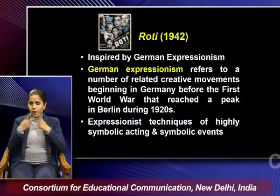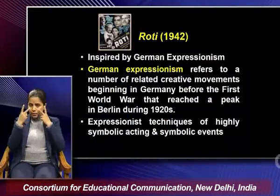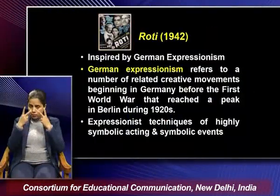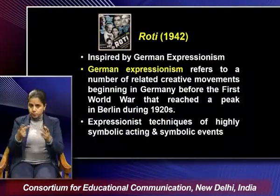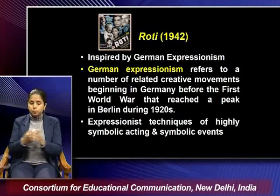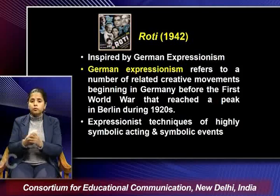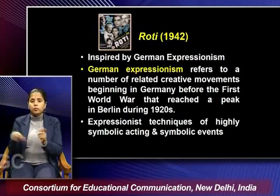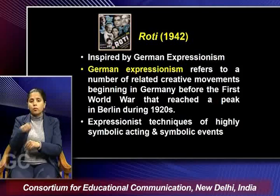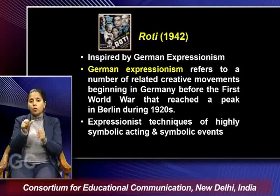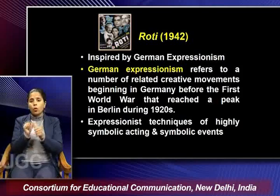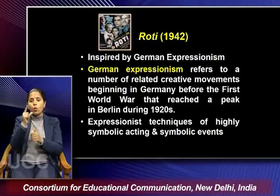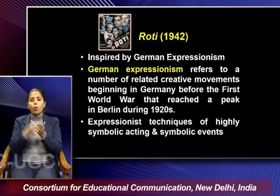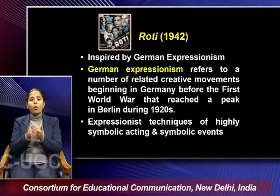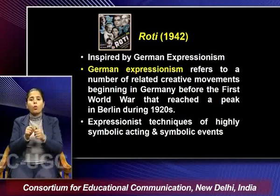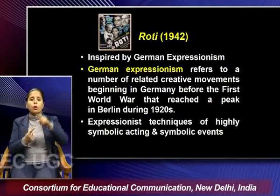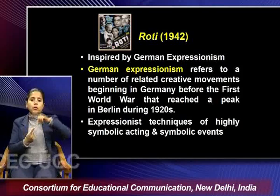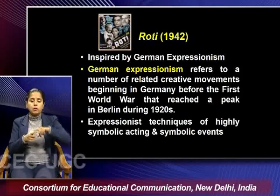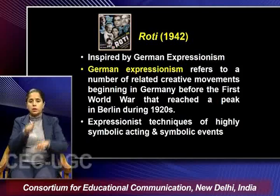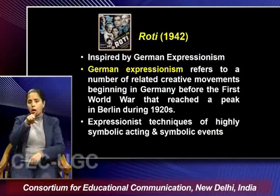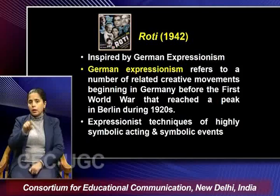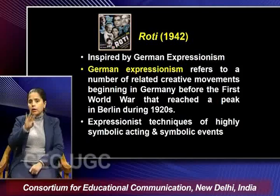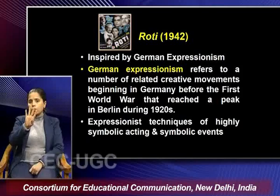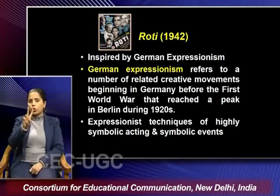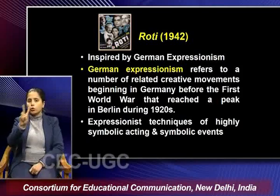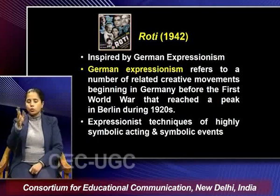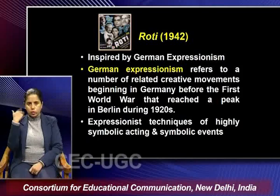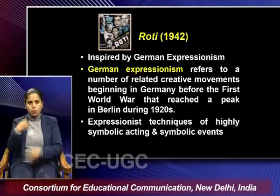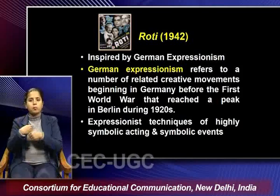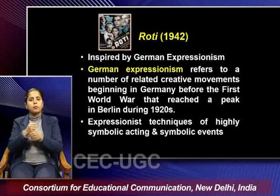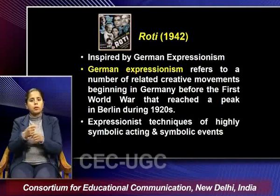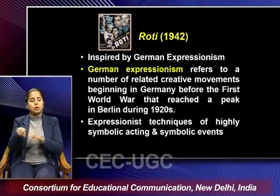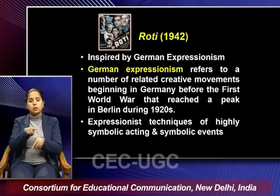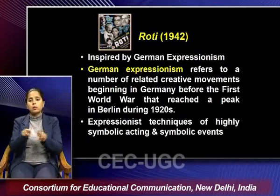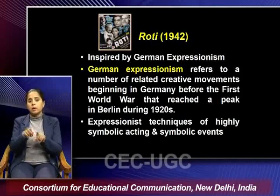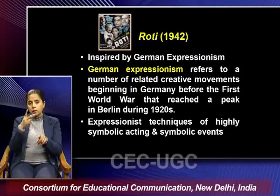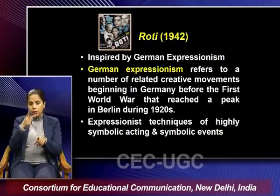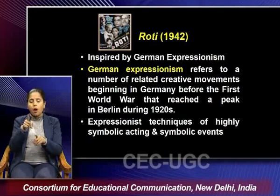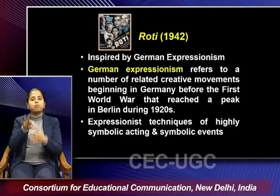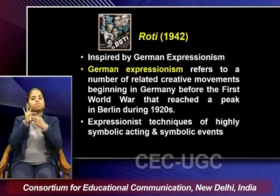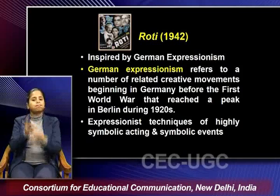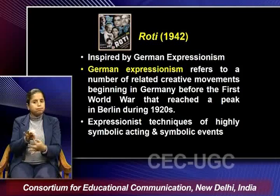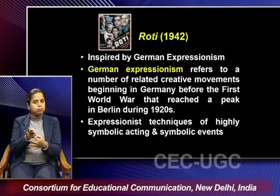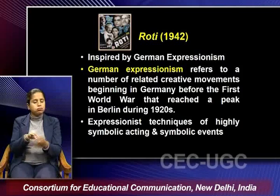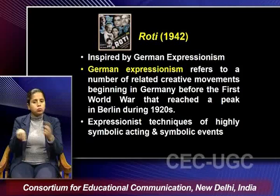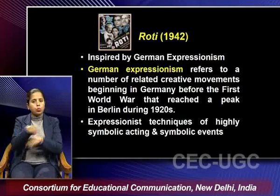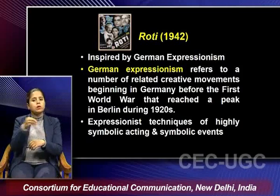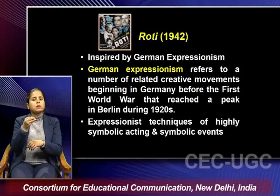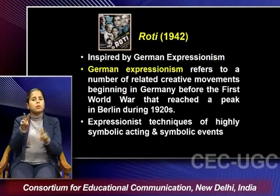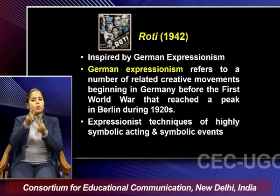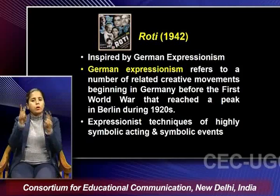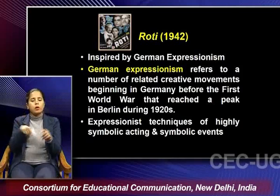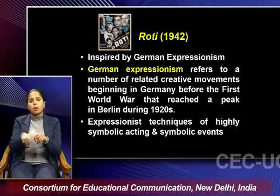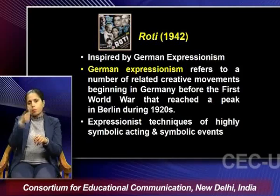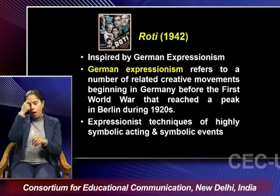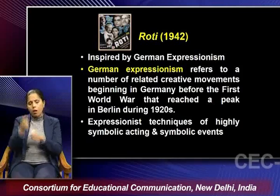from the order which was made in 1942 and which was in a way connected with the kind of issues